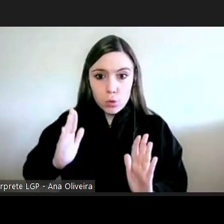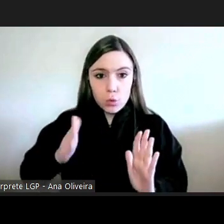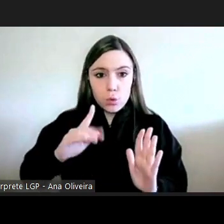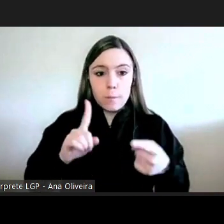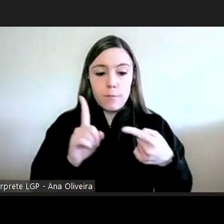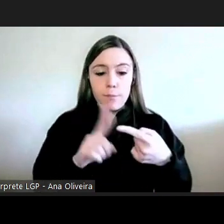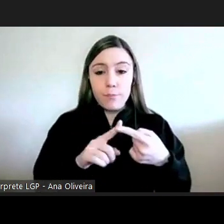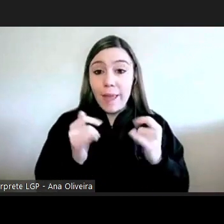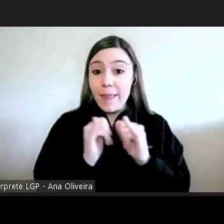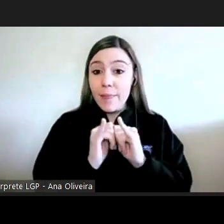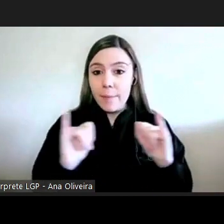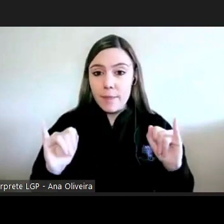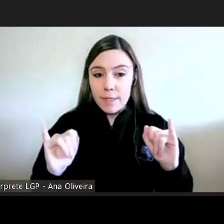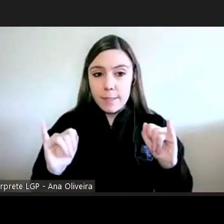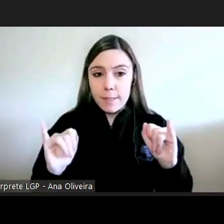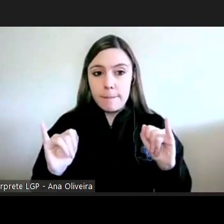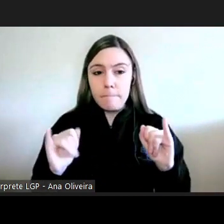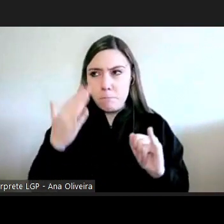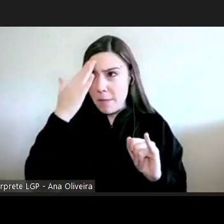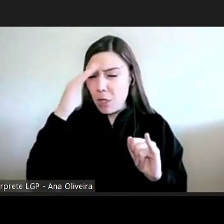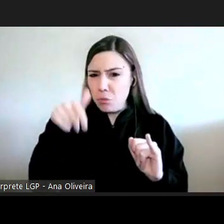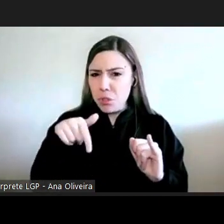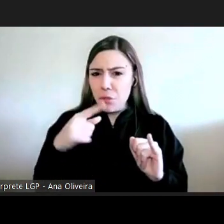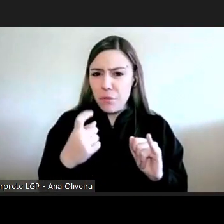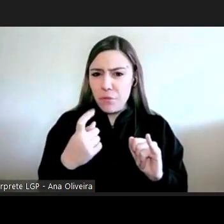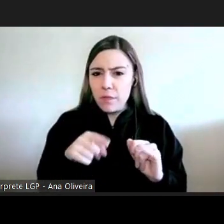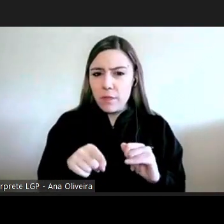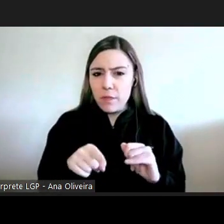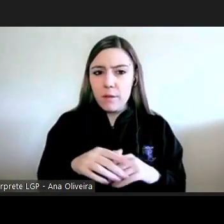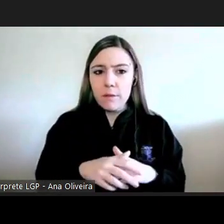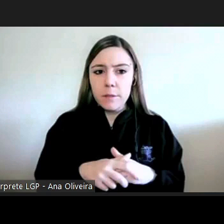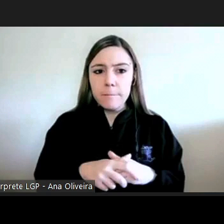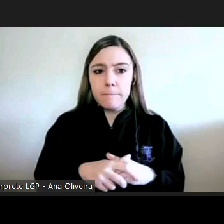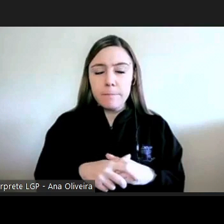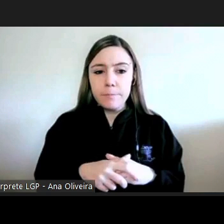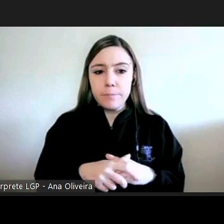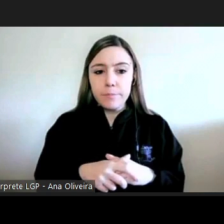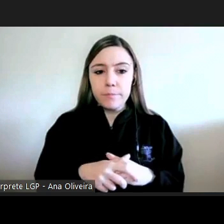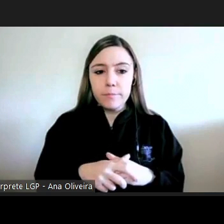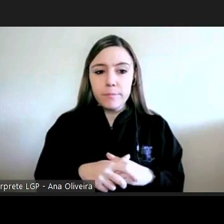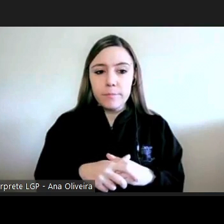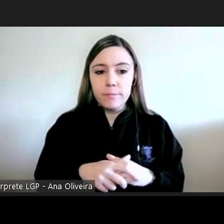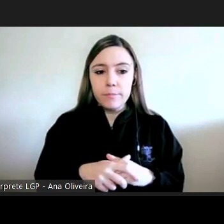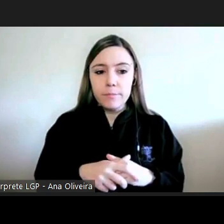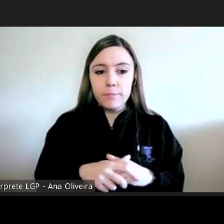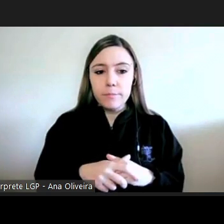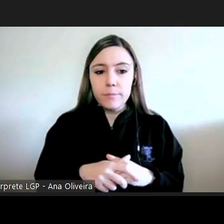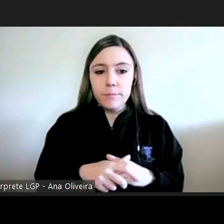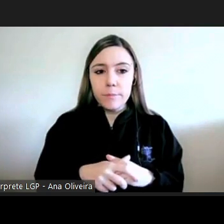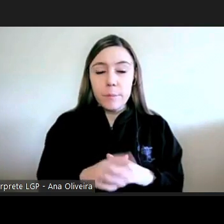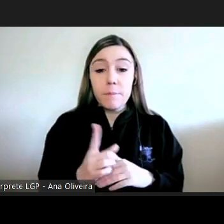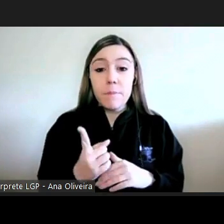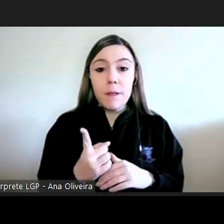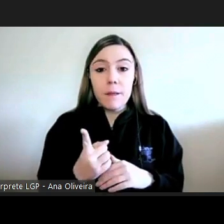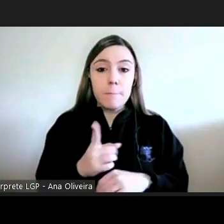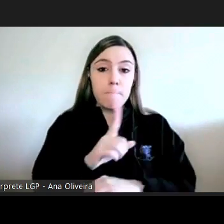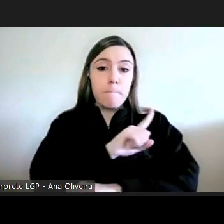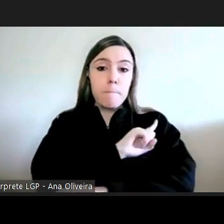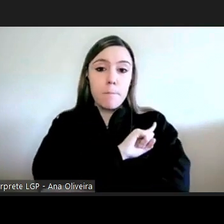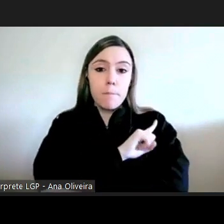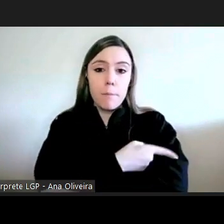independência acho que foi essa que faltava aqui a ausência de poderes